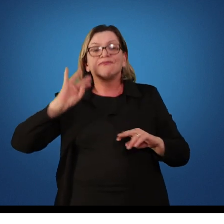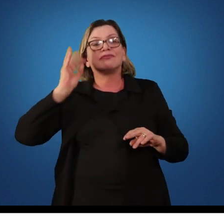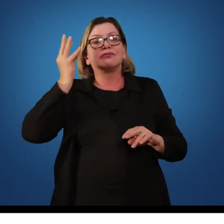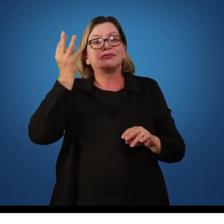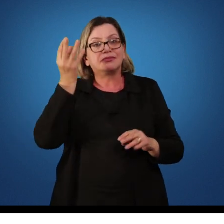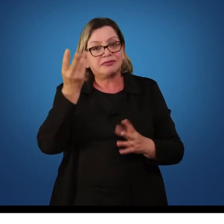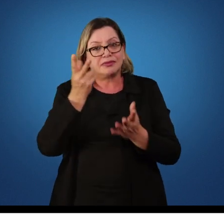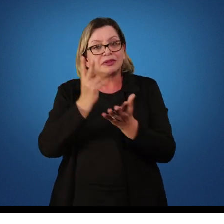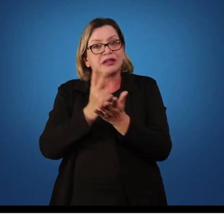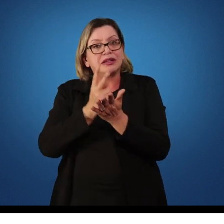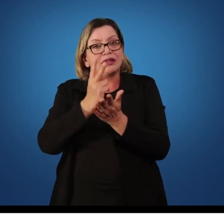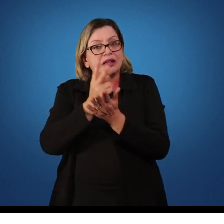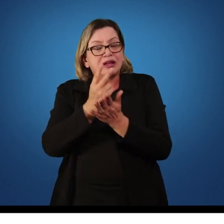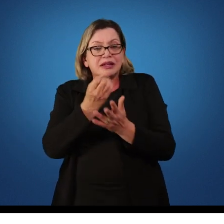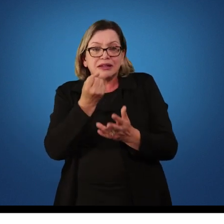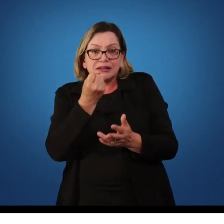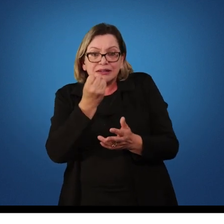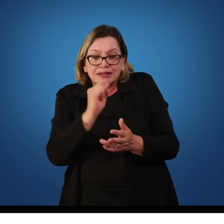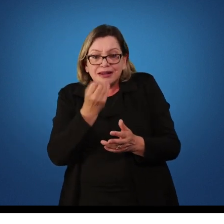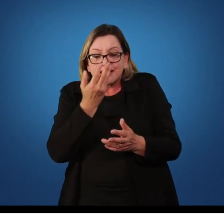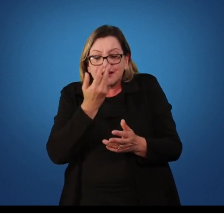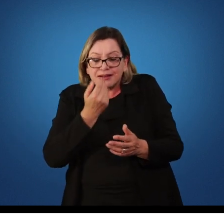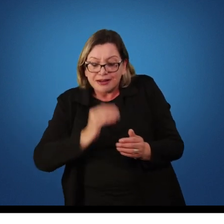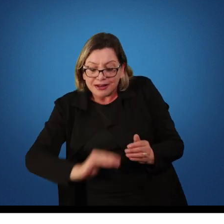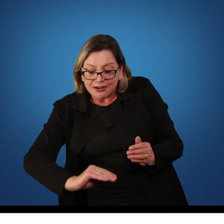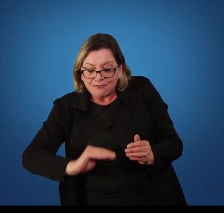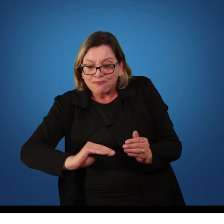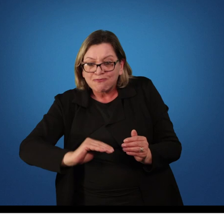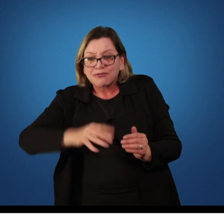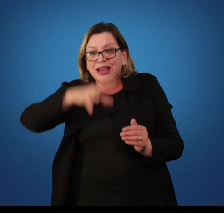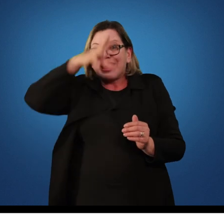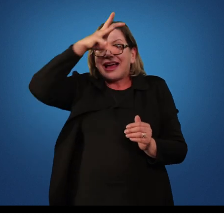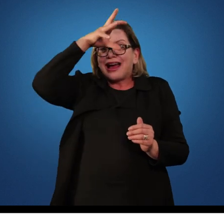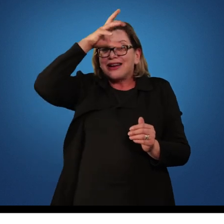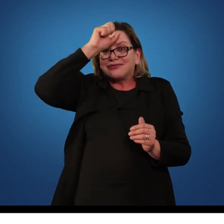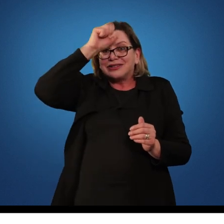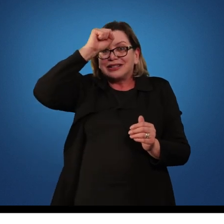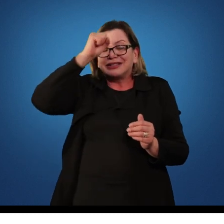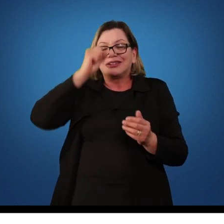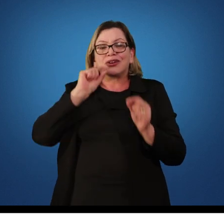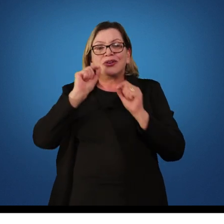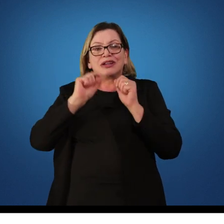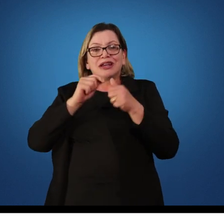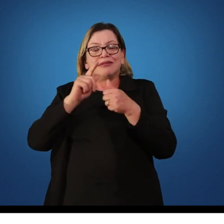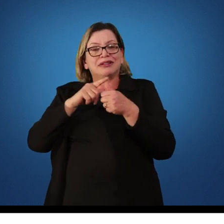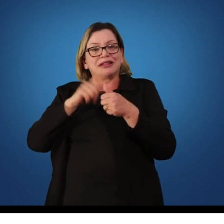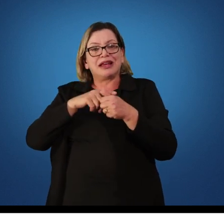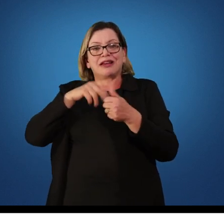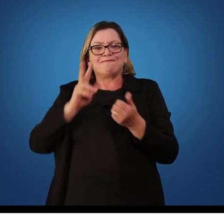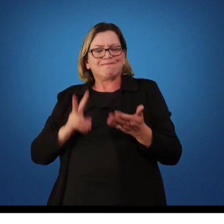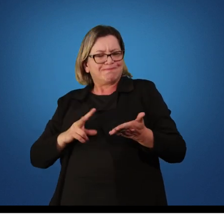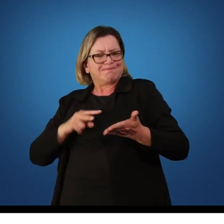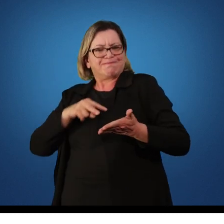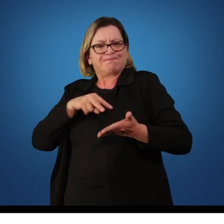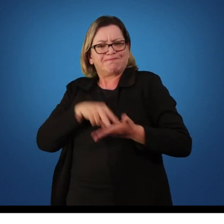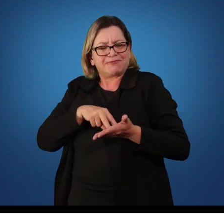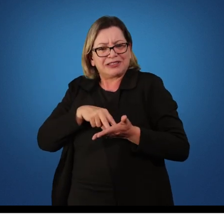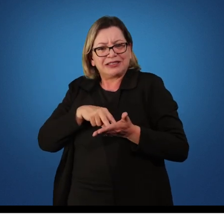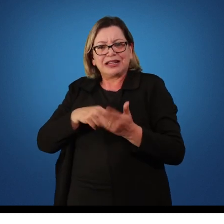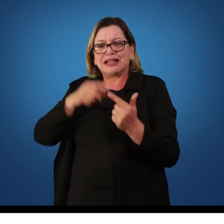conforme a criança vai aprendendo. São elas, persistência no movimento, estabilidade,